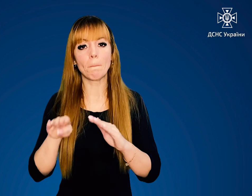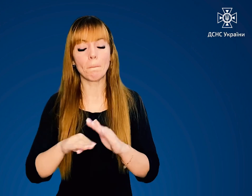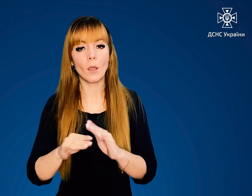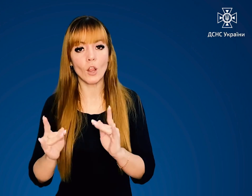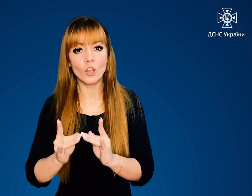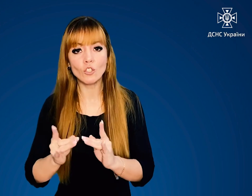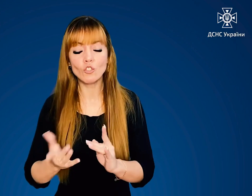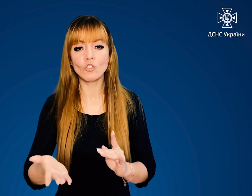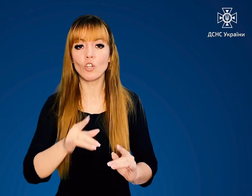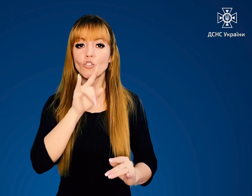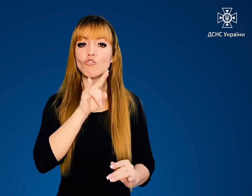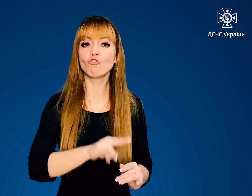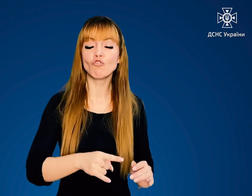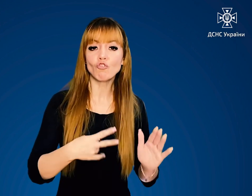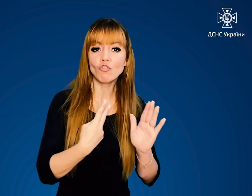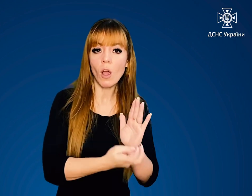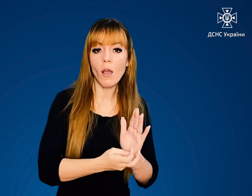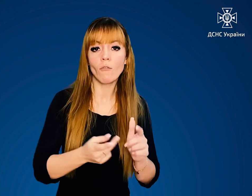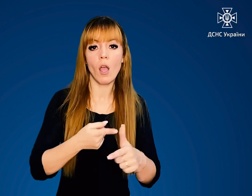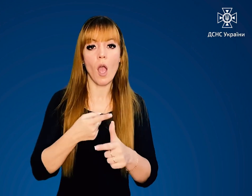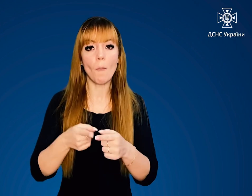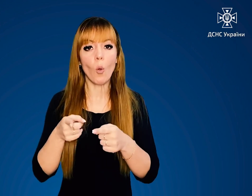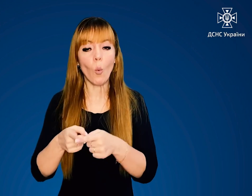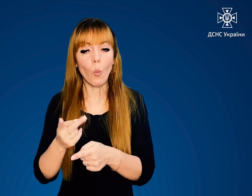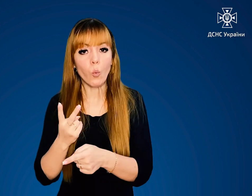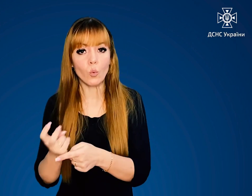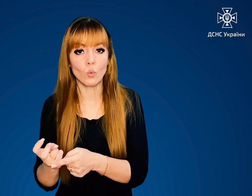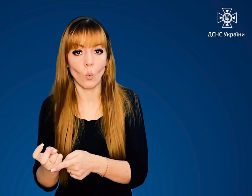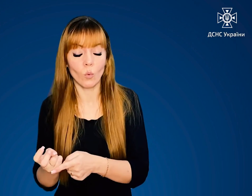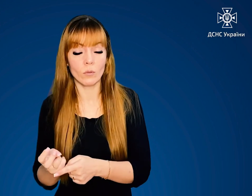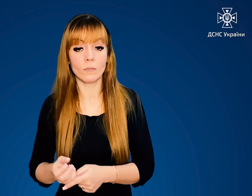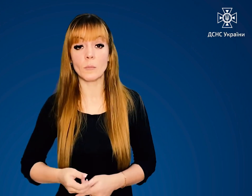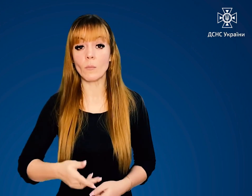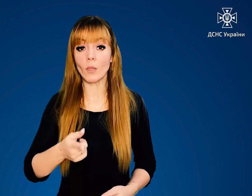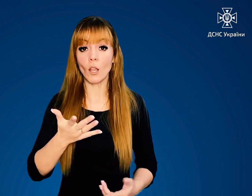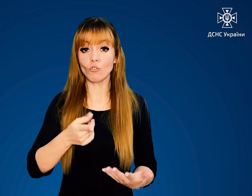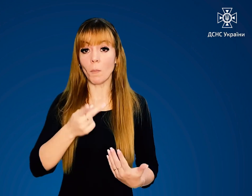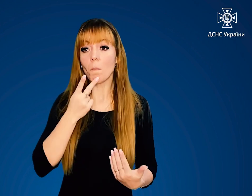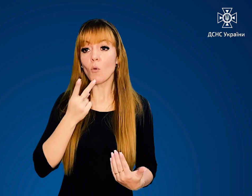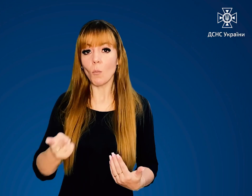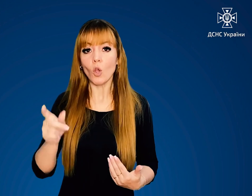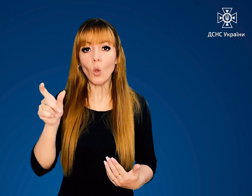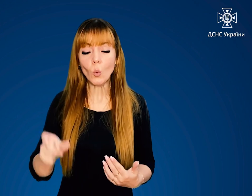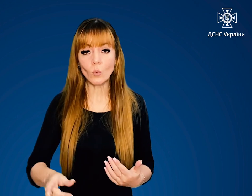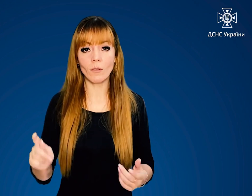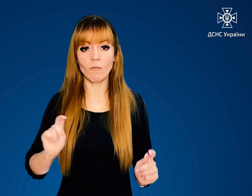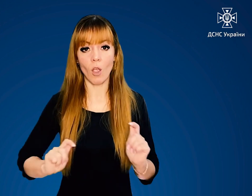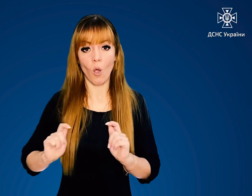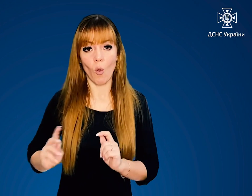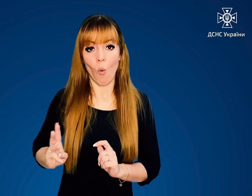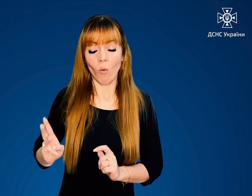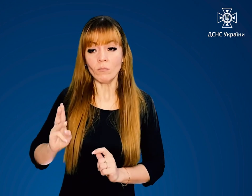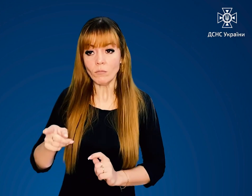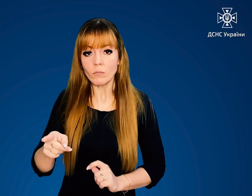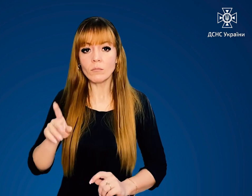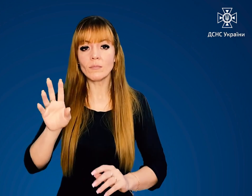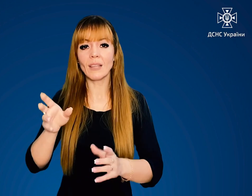затискаються у куток. Побачивши людину, на якій горить одяг, зваліть її на землю та